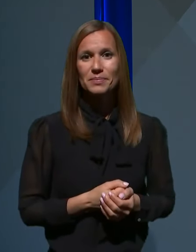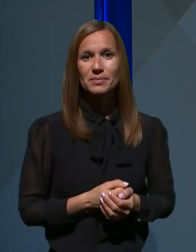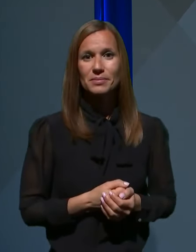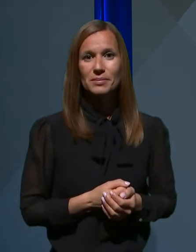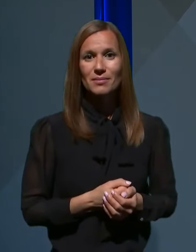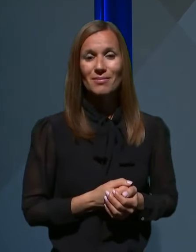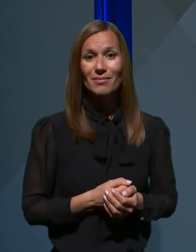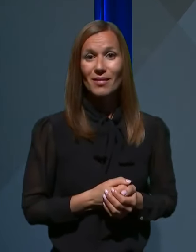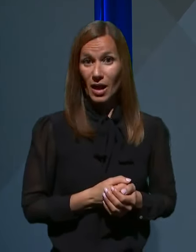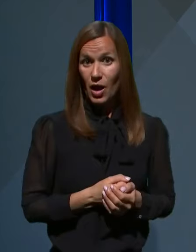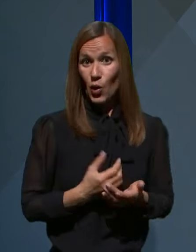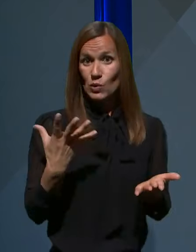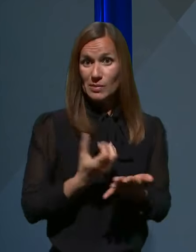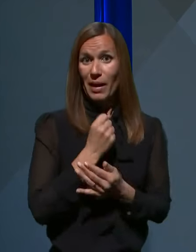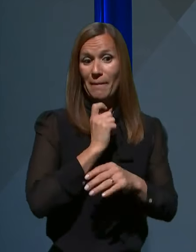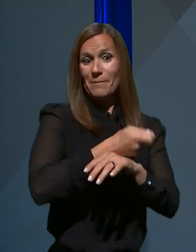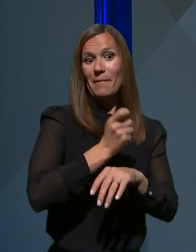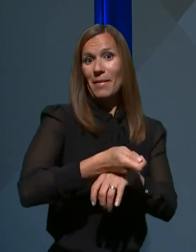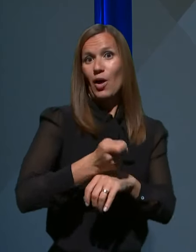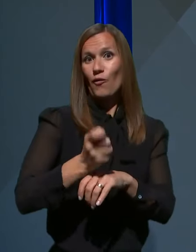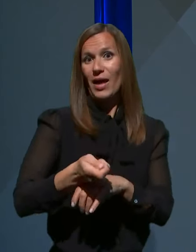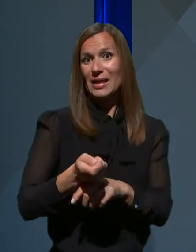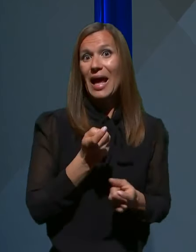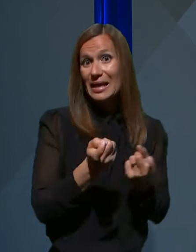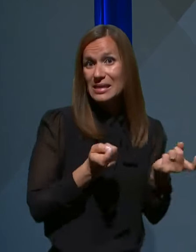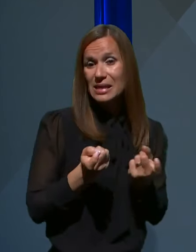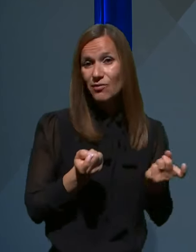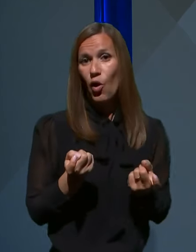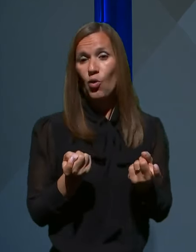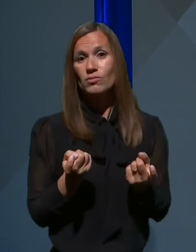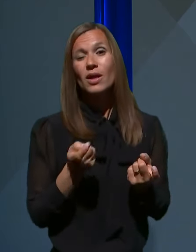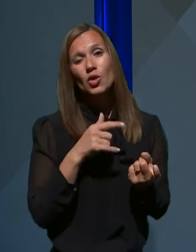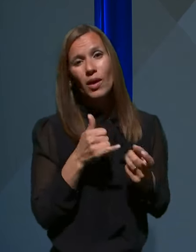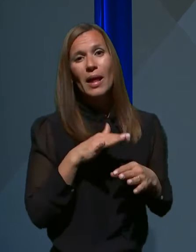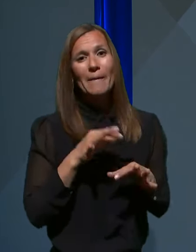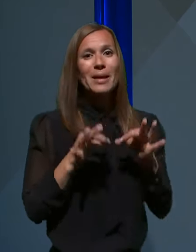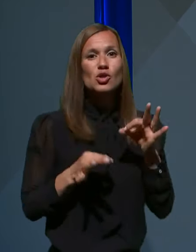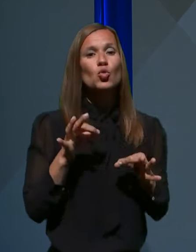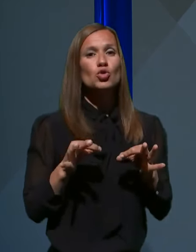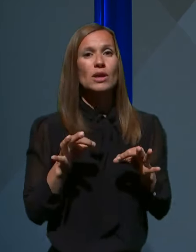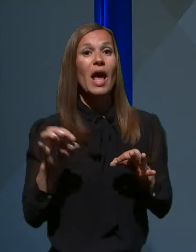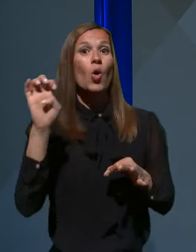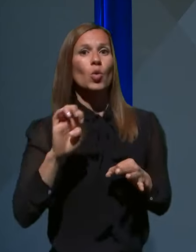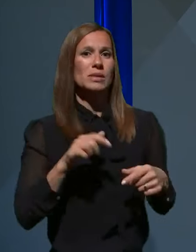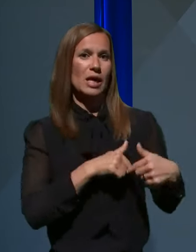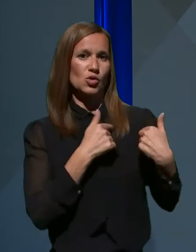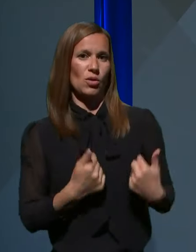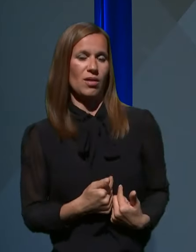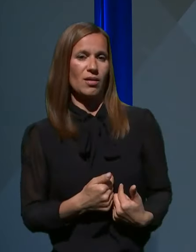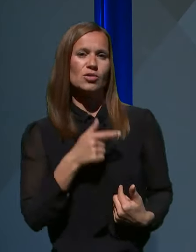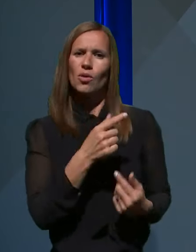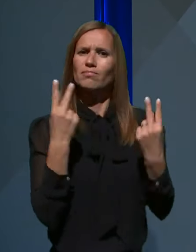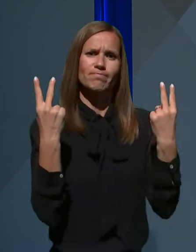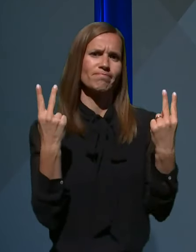Uspeh premagovanja izzivov, kjer je na preizkušnji Evropska solidarnost, je bistvenega pomena